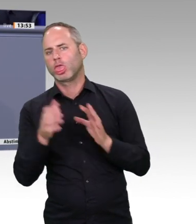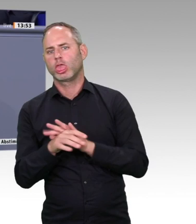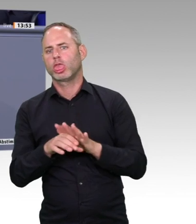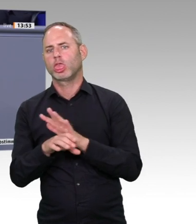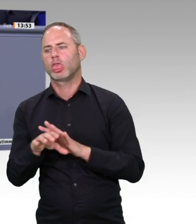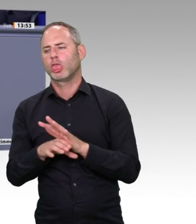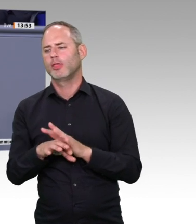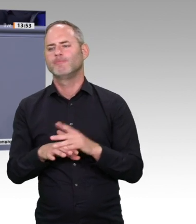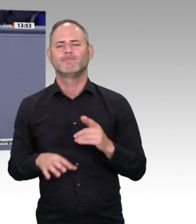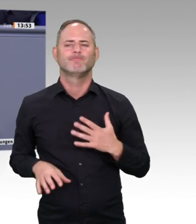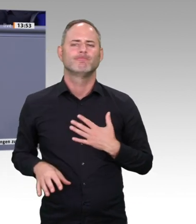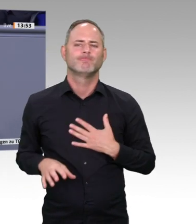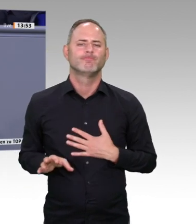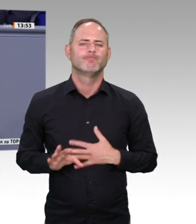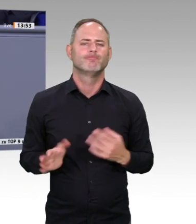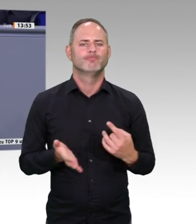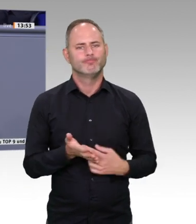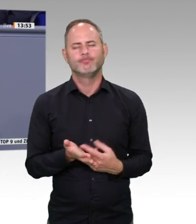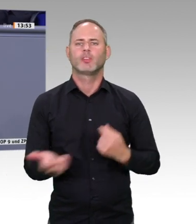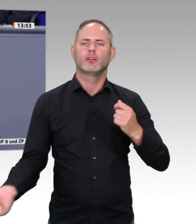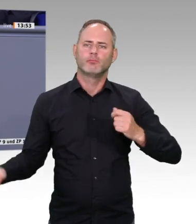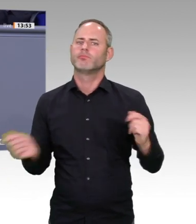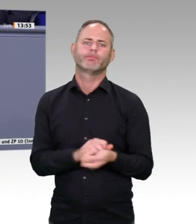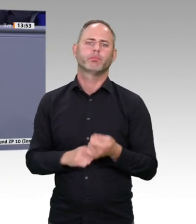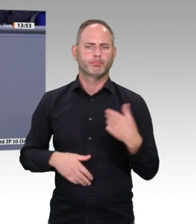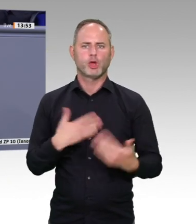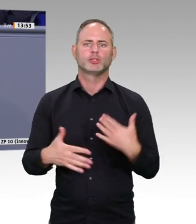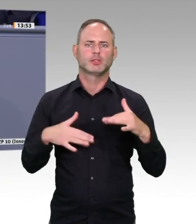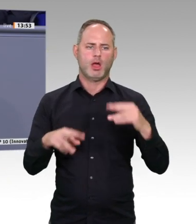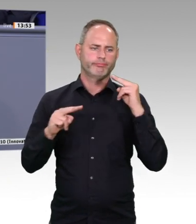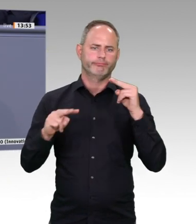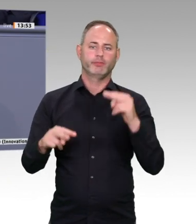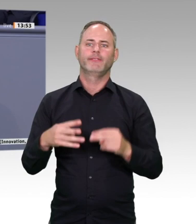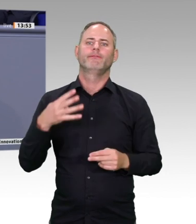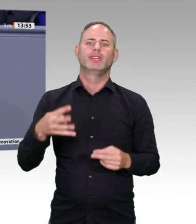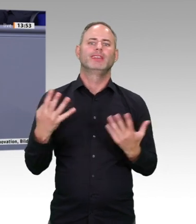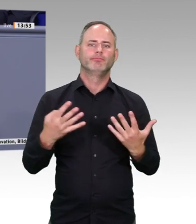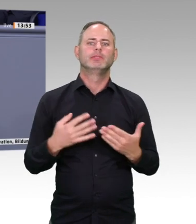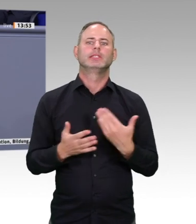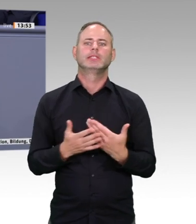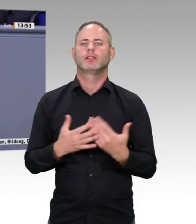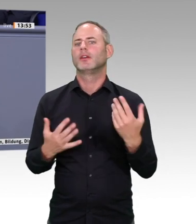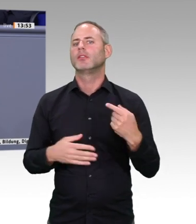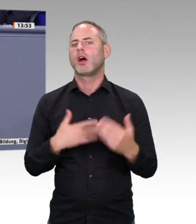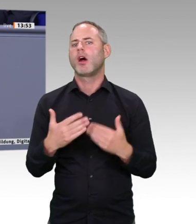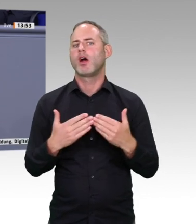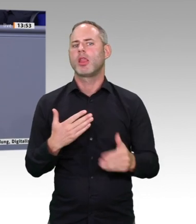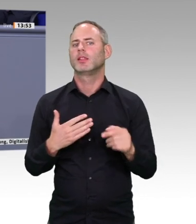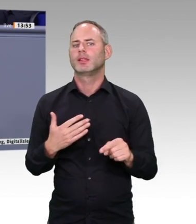Engagement dieser jungen Menschen legen. Stärkung und Mobilisierung der Jugend, das ist schließlich auch eines der fünf Handlungsfelder, die die